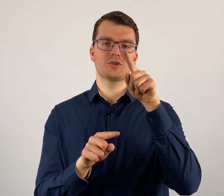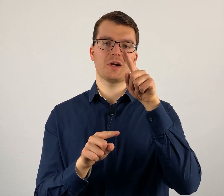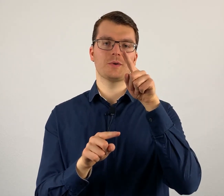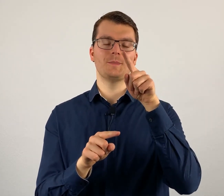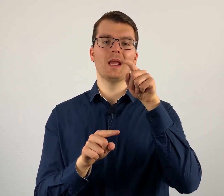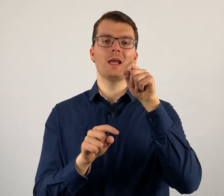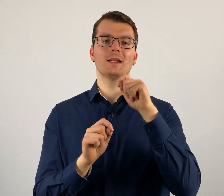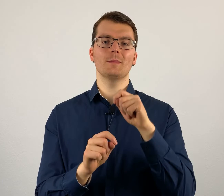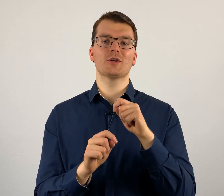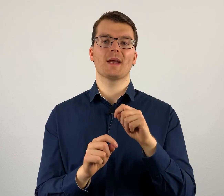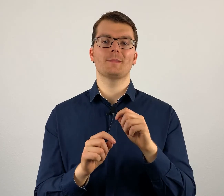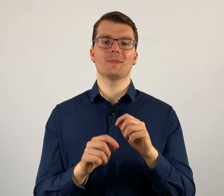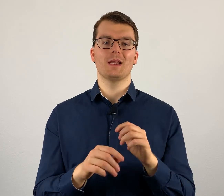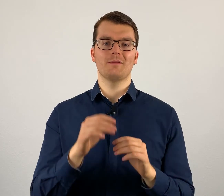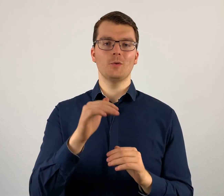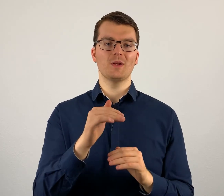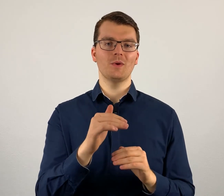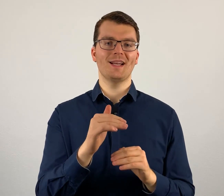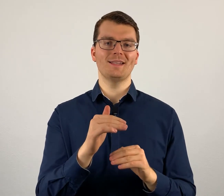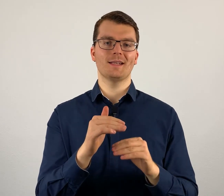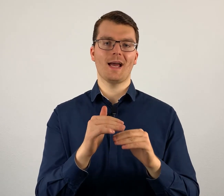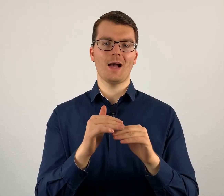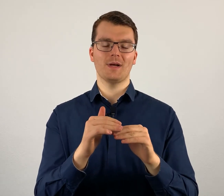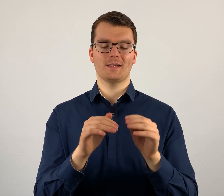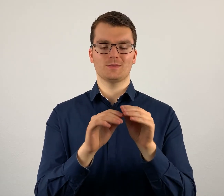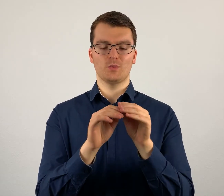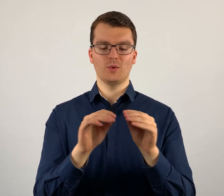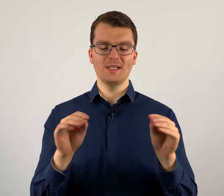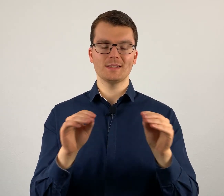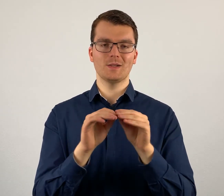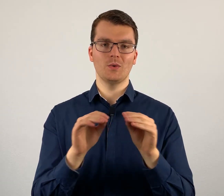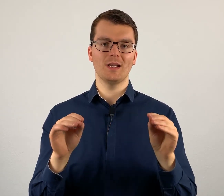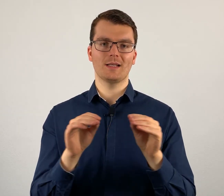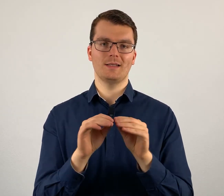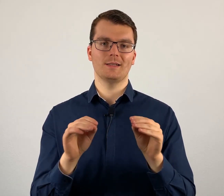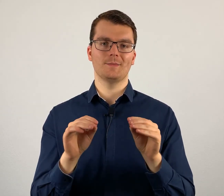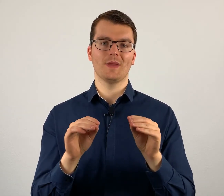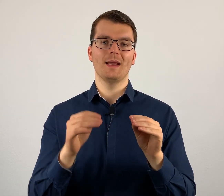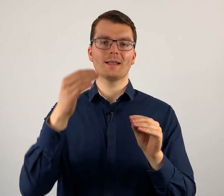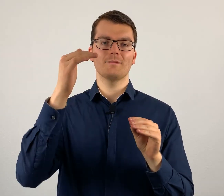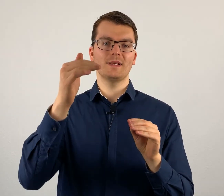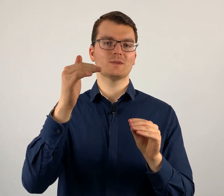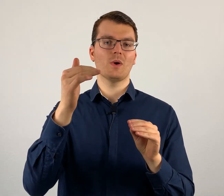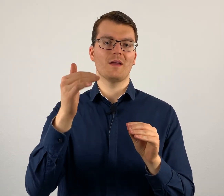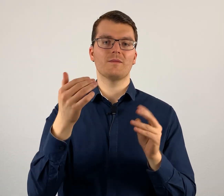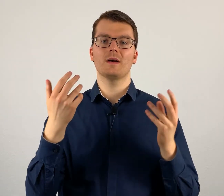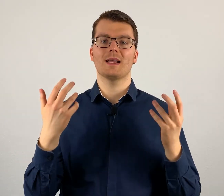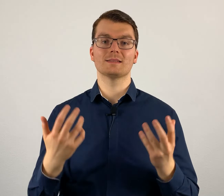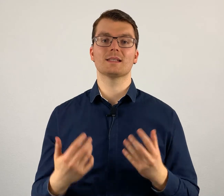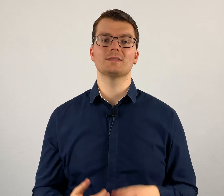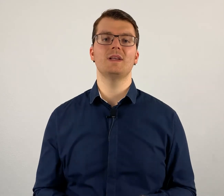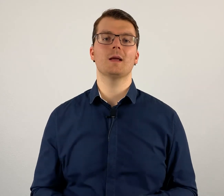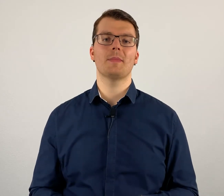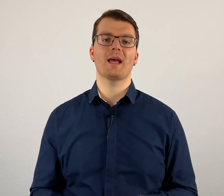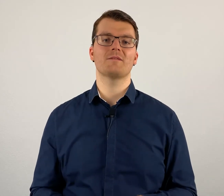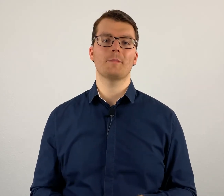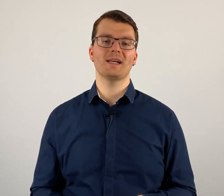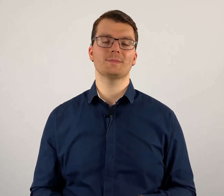schauen. Dementsprechend, wenn du mit Untertiteln arbeitest und du liest die Untertitel, dann wirst du einfach ganz, ganz viele Gebärden verpassen.